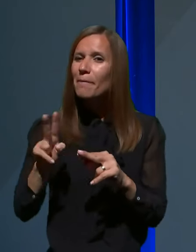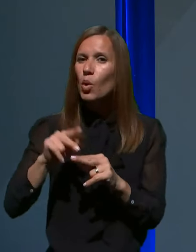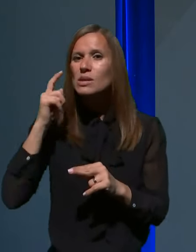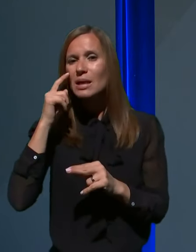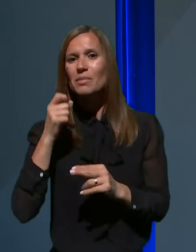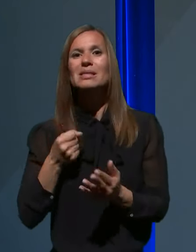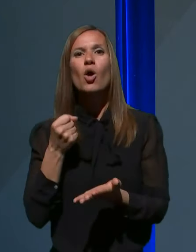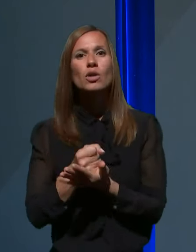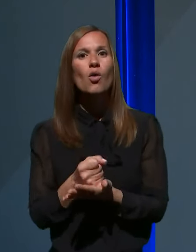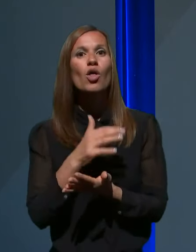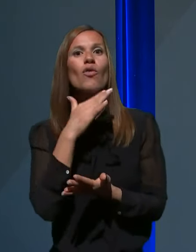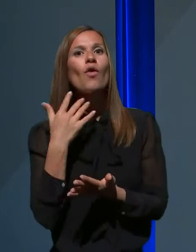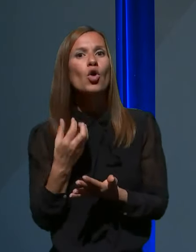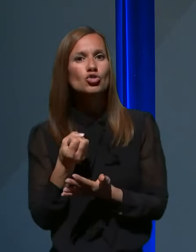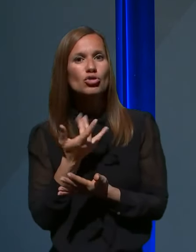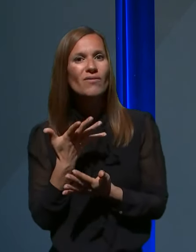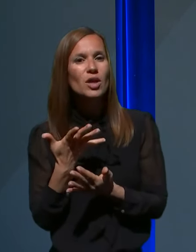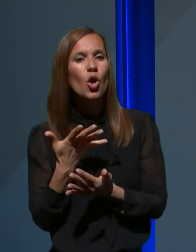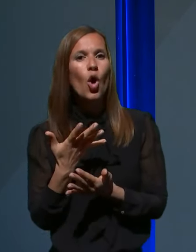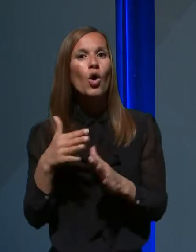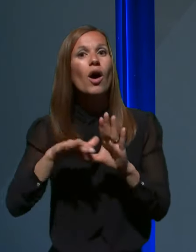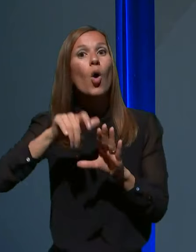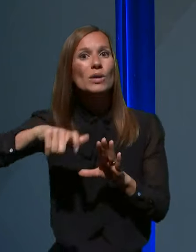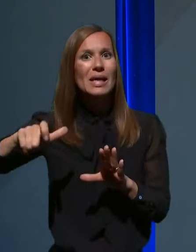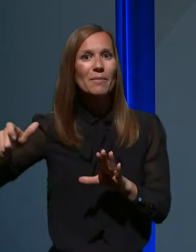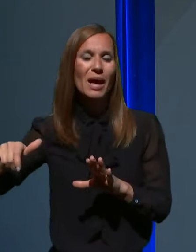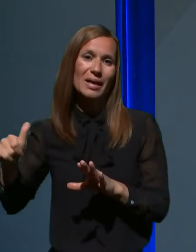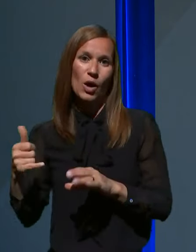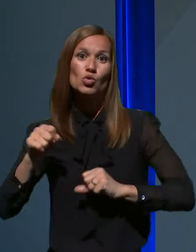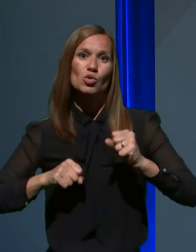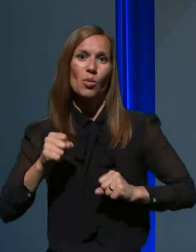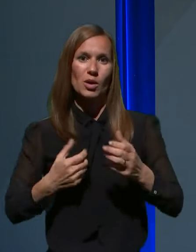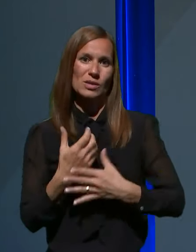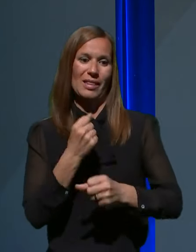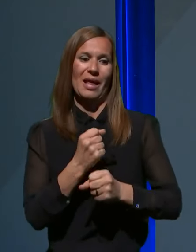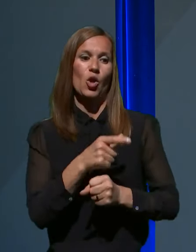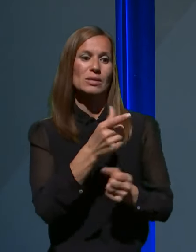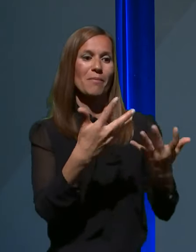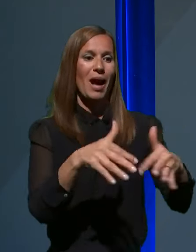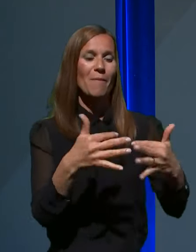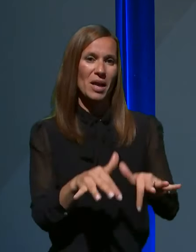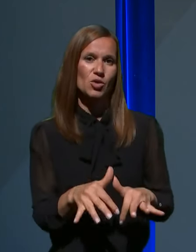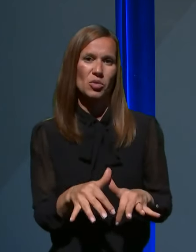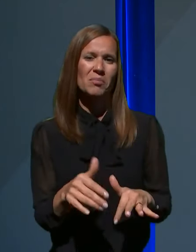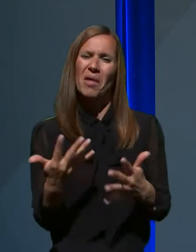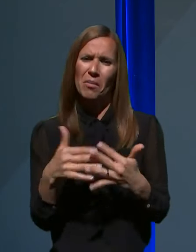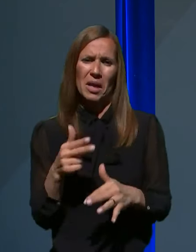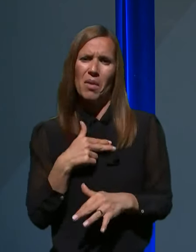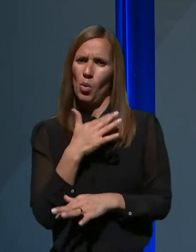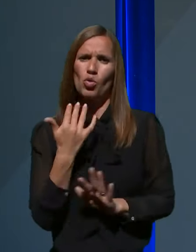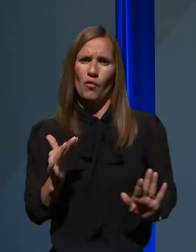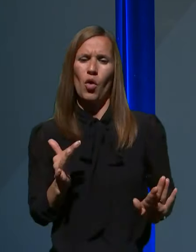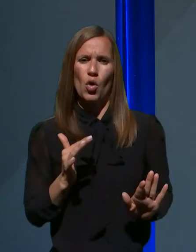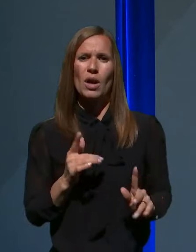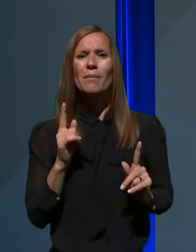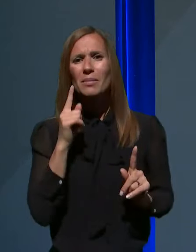osebe, ki je usposobljeno zadelati z vsemi temi aparaturami, kot pa same aparature. Ampak mislim, da smo v